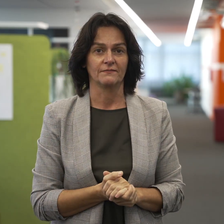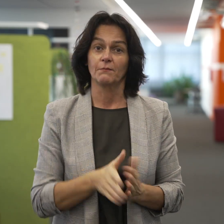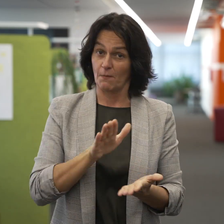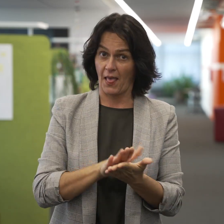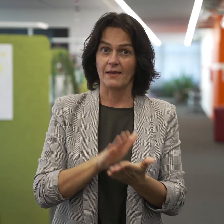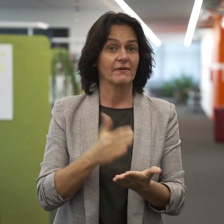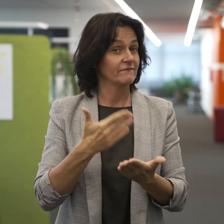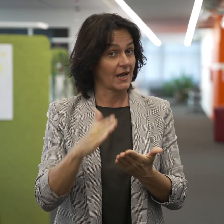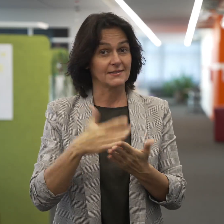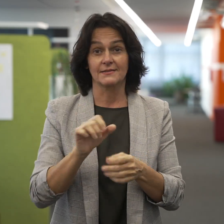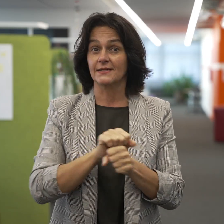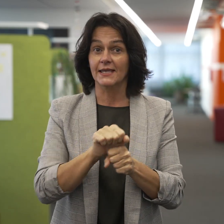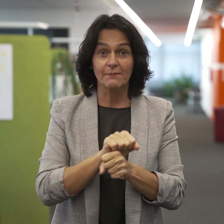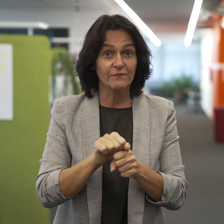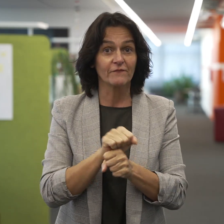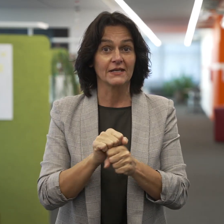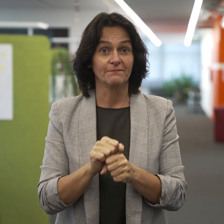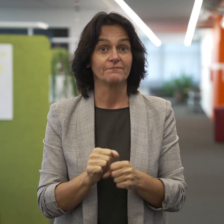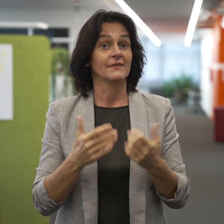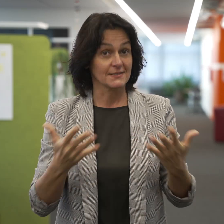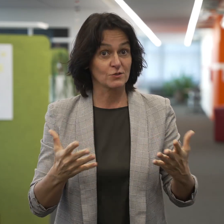kämpfen und zusammenarbeiten mit einem konkreten Ziel.